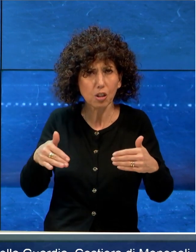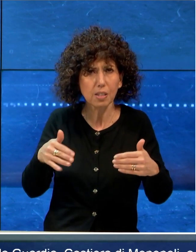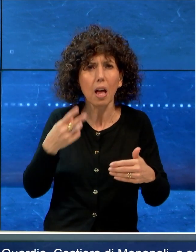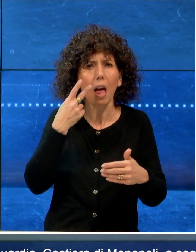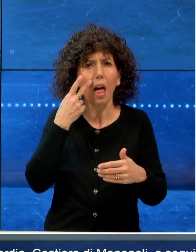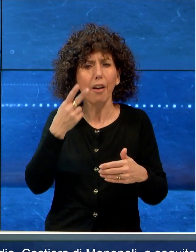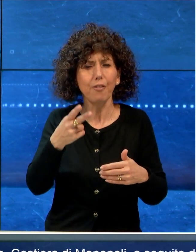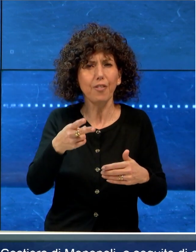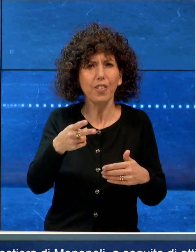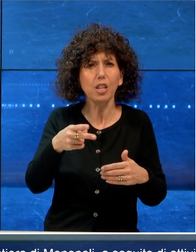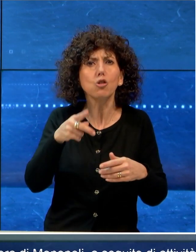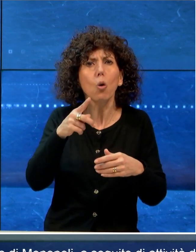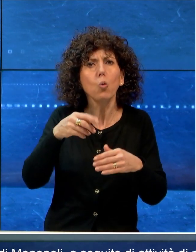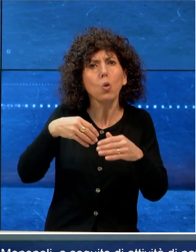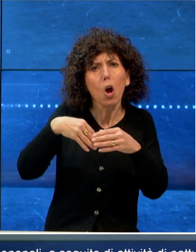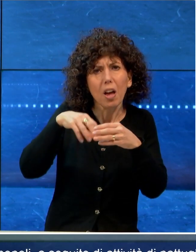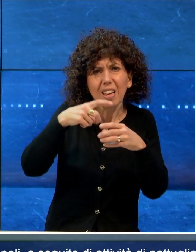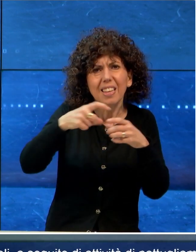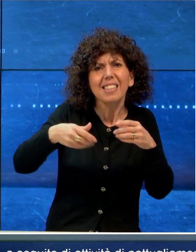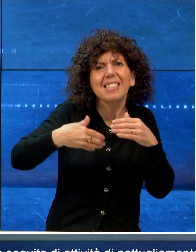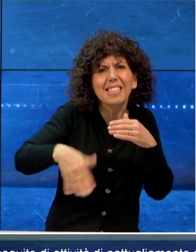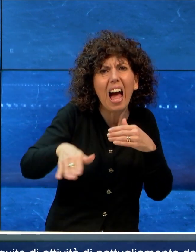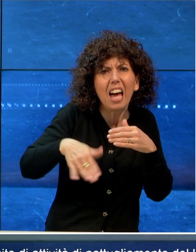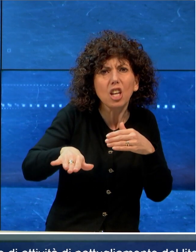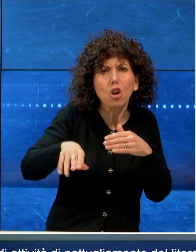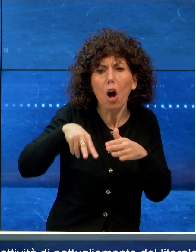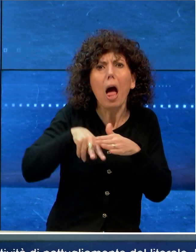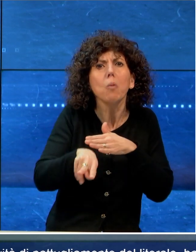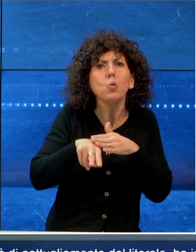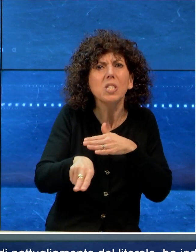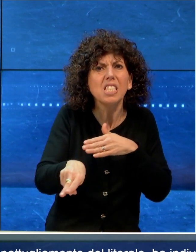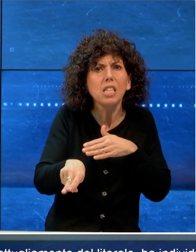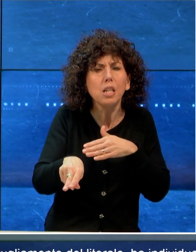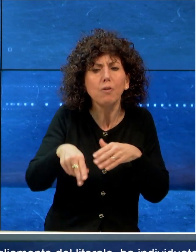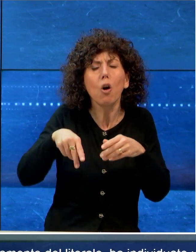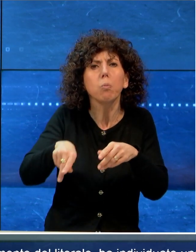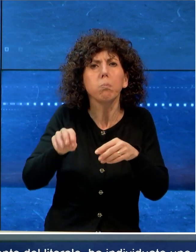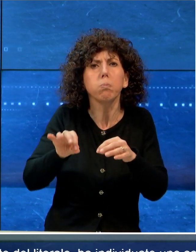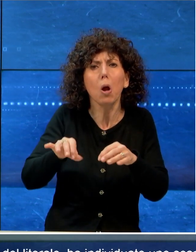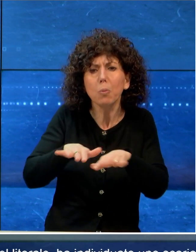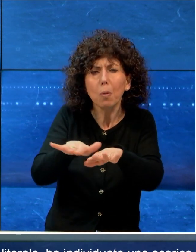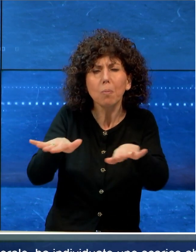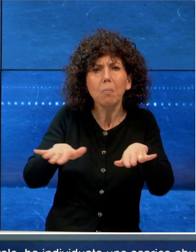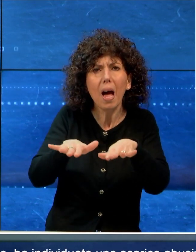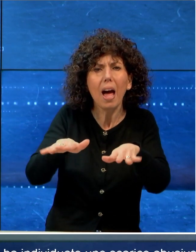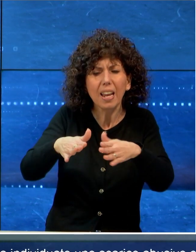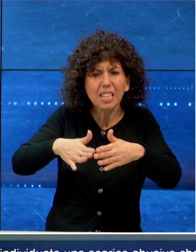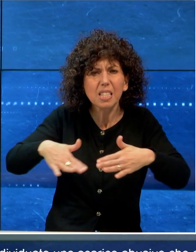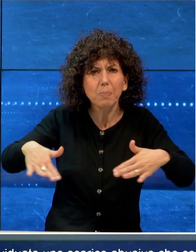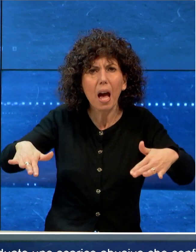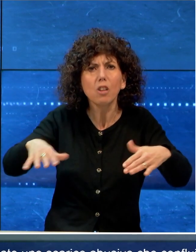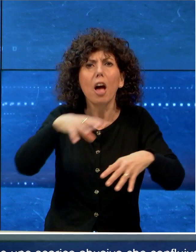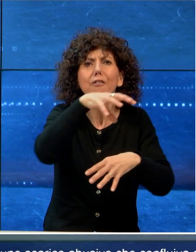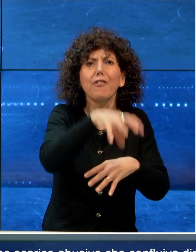individuato uno scarico abusivo che confluiva direttamente sulla spiaggia da una